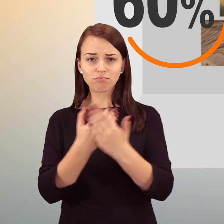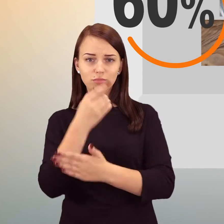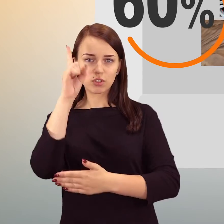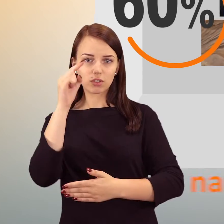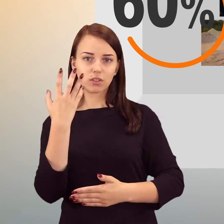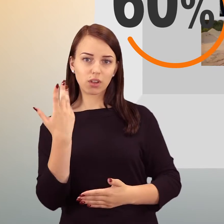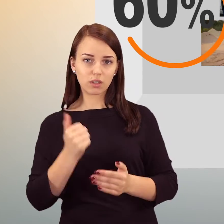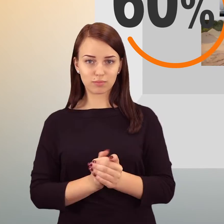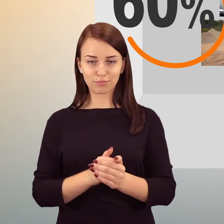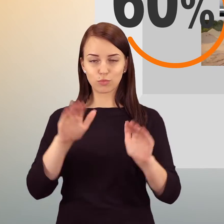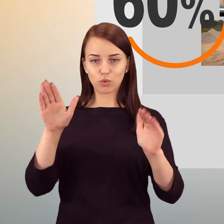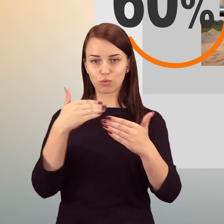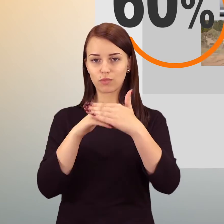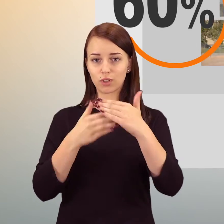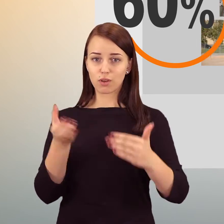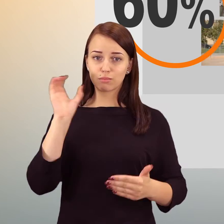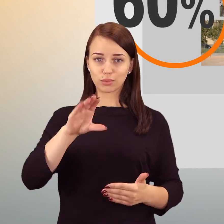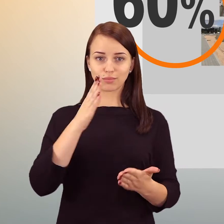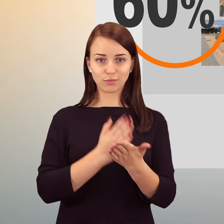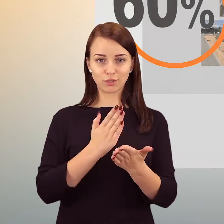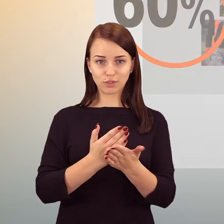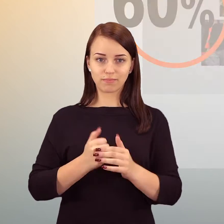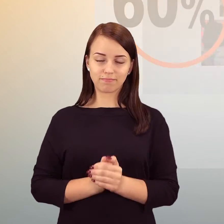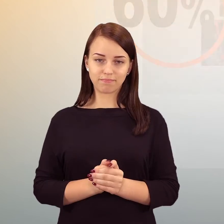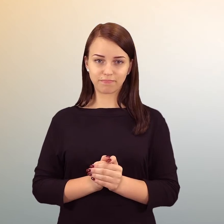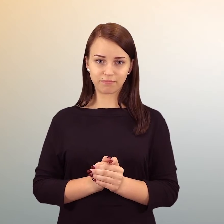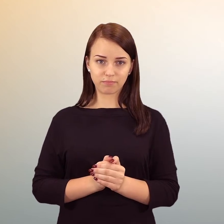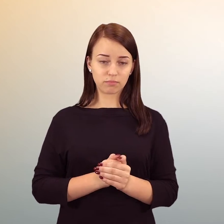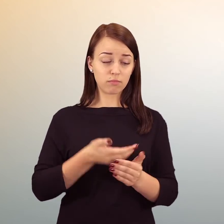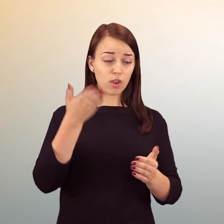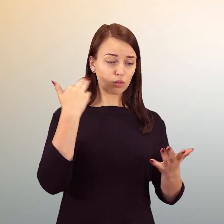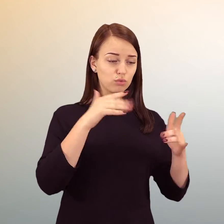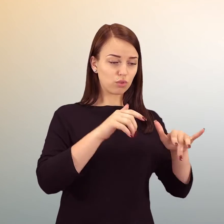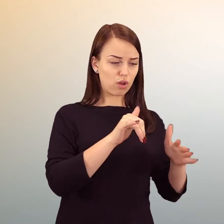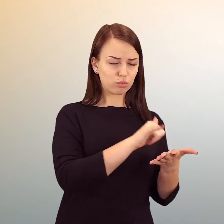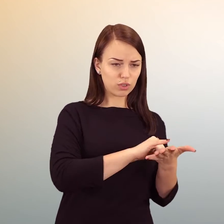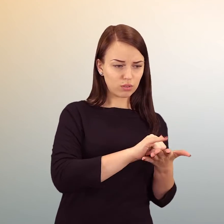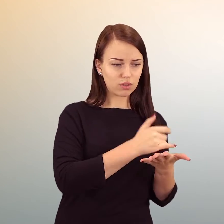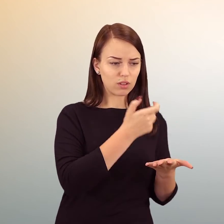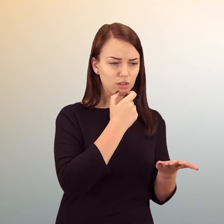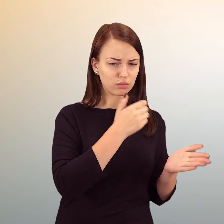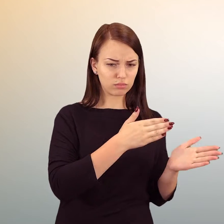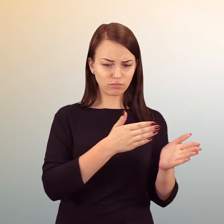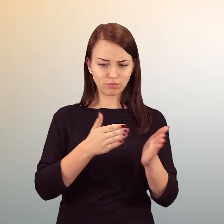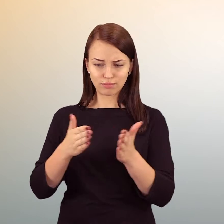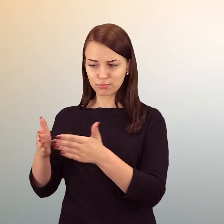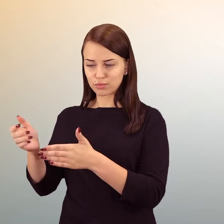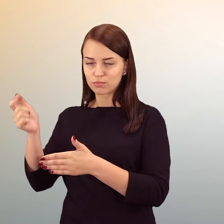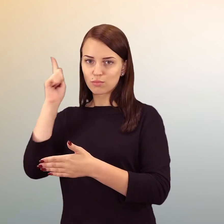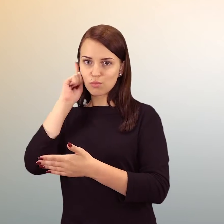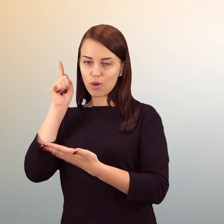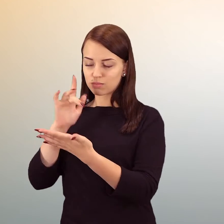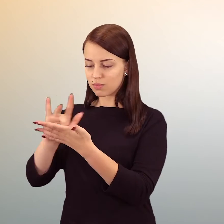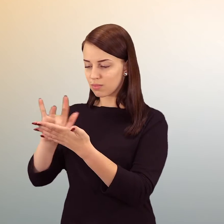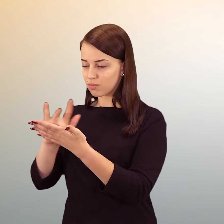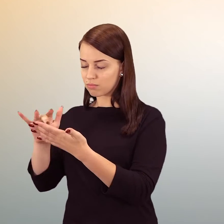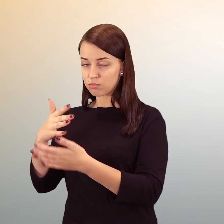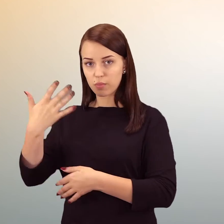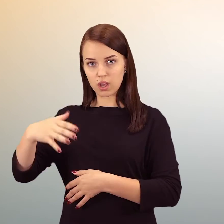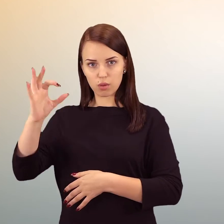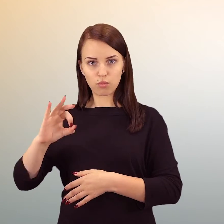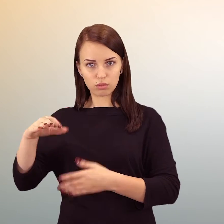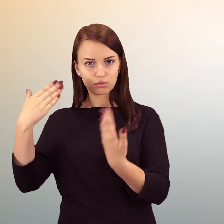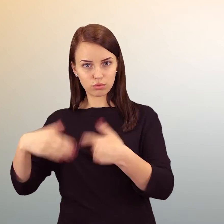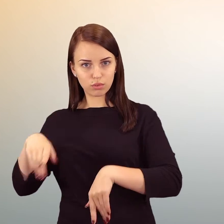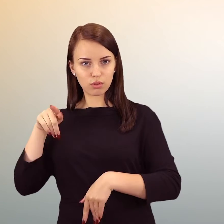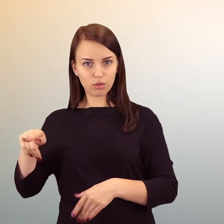nori žiūrėti įmonės naujienas, jei yra vaizdo įrašas. Daugiau nei pusė YouTube bežiūrų vyksta mobiliuose renginiuose